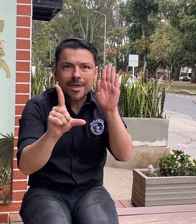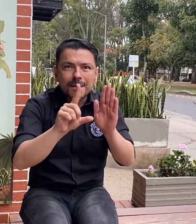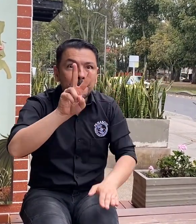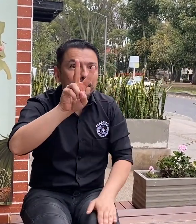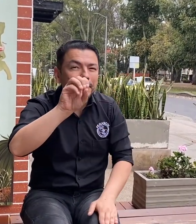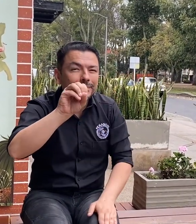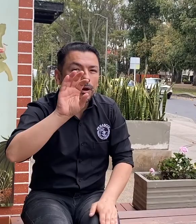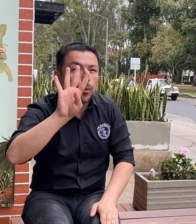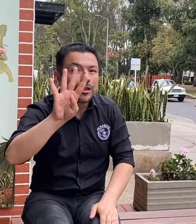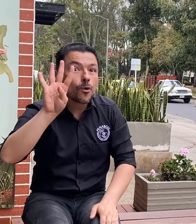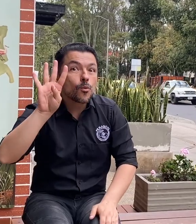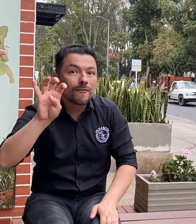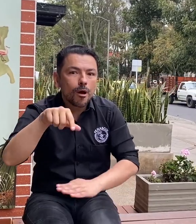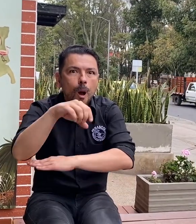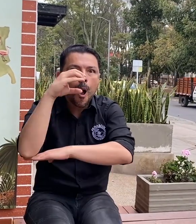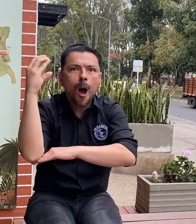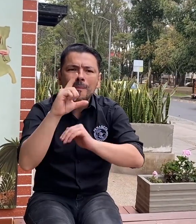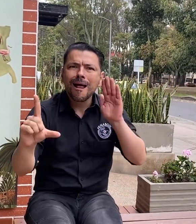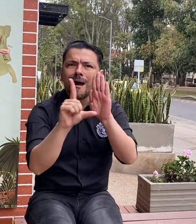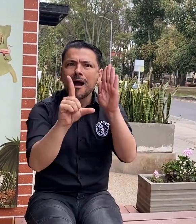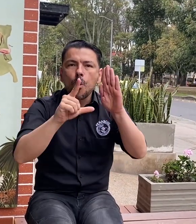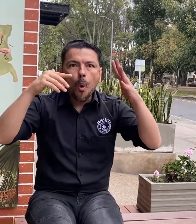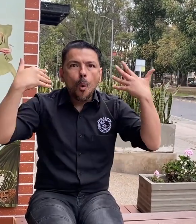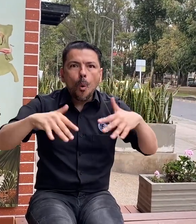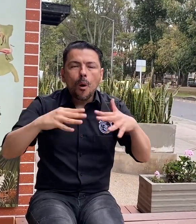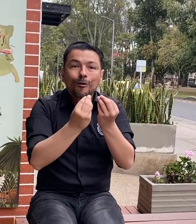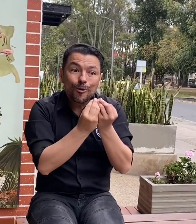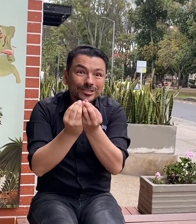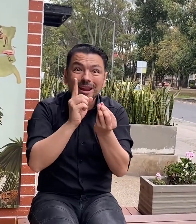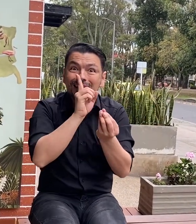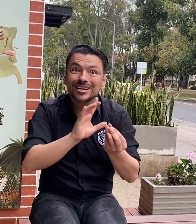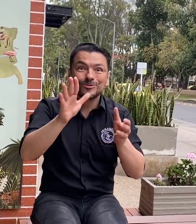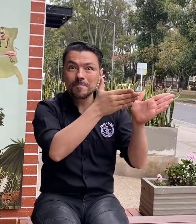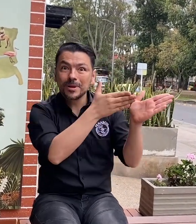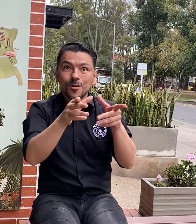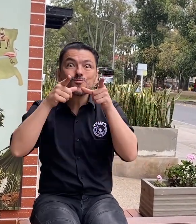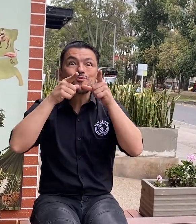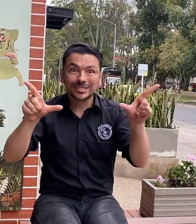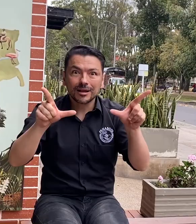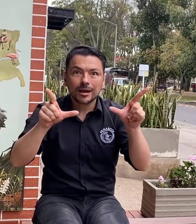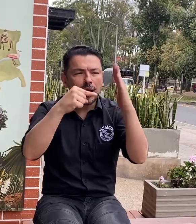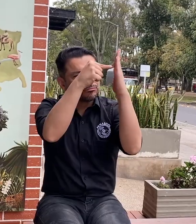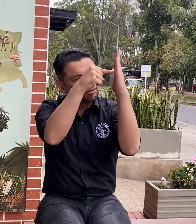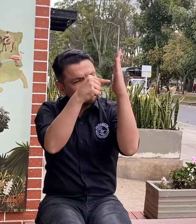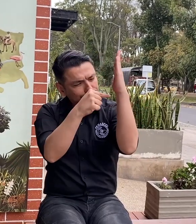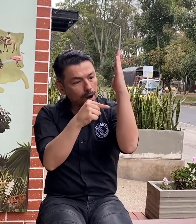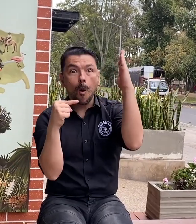busca la creación del Consejo Nacional de Planeación Lingüística. En uno de sus artículos, declara el 23 de septiembre